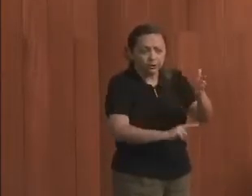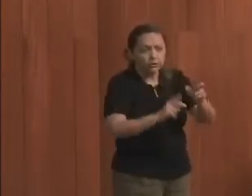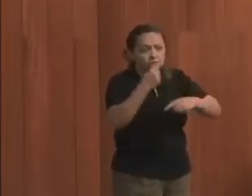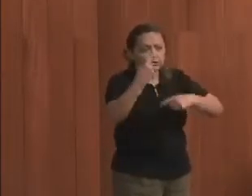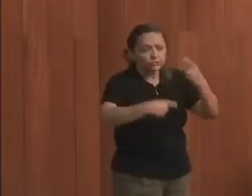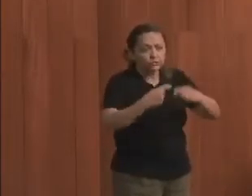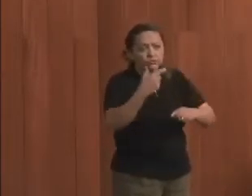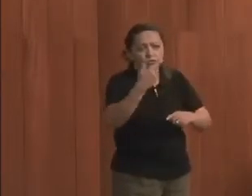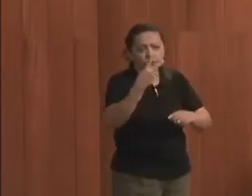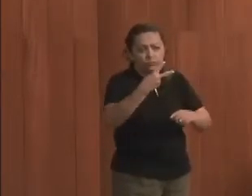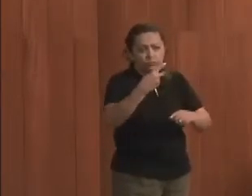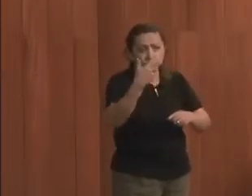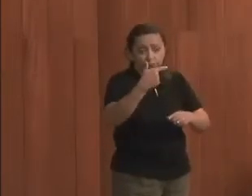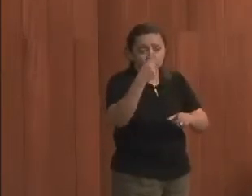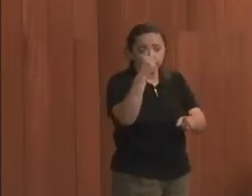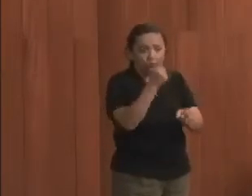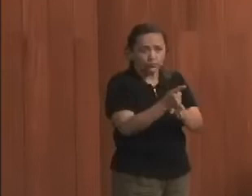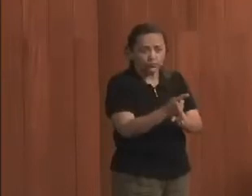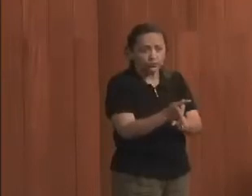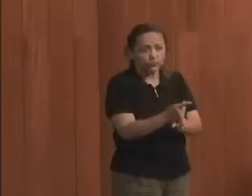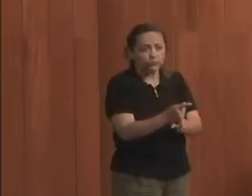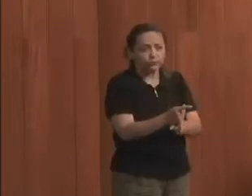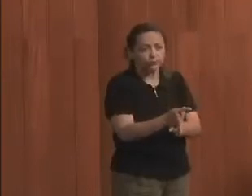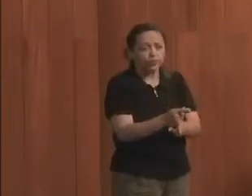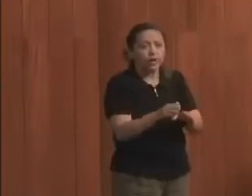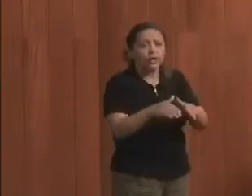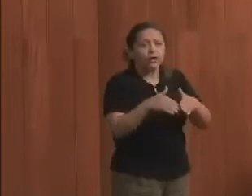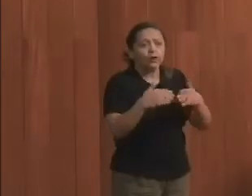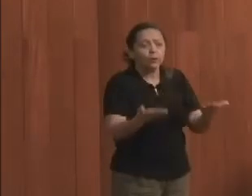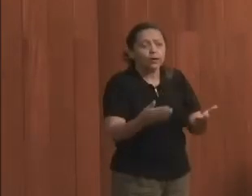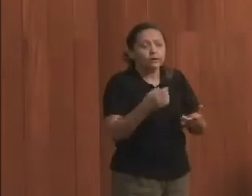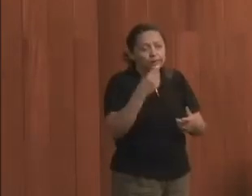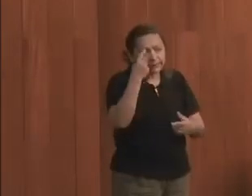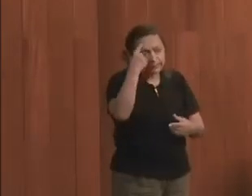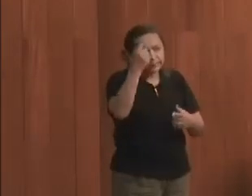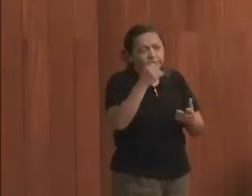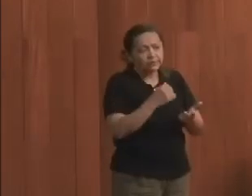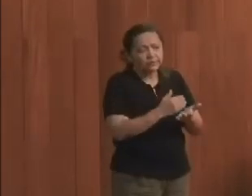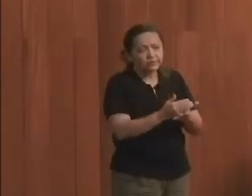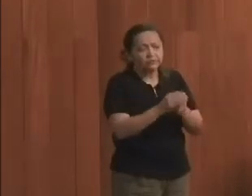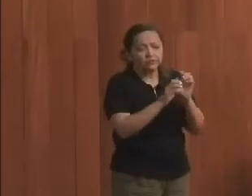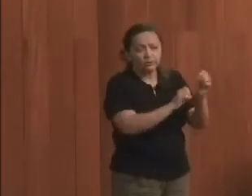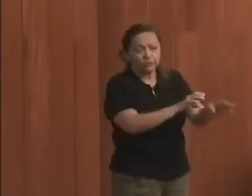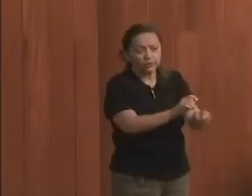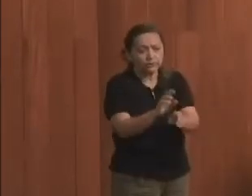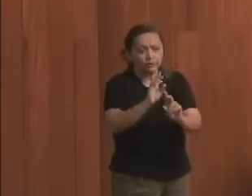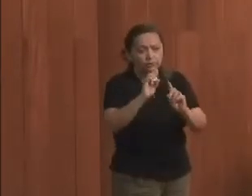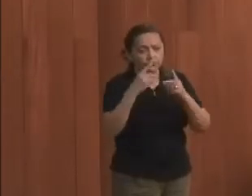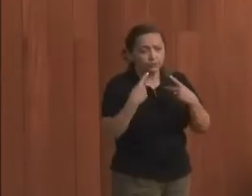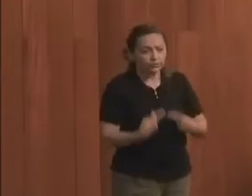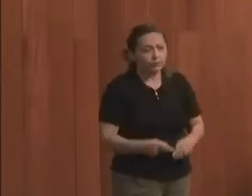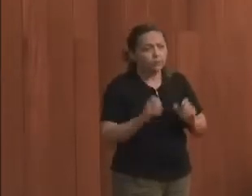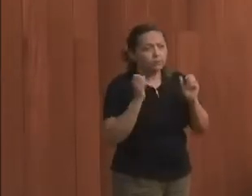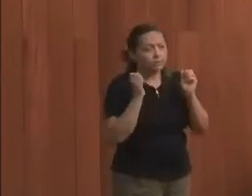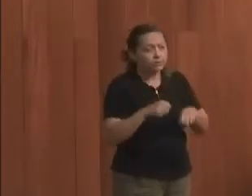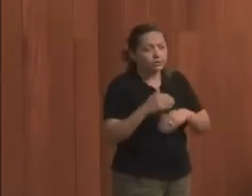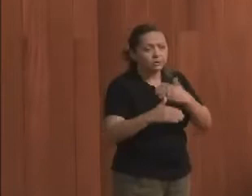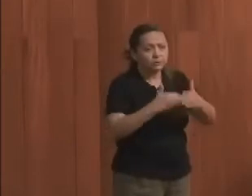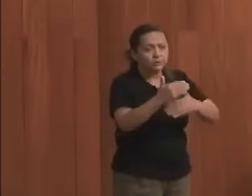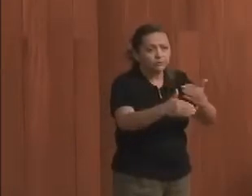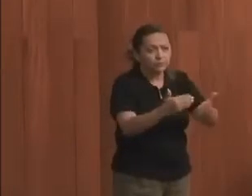discussões do segundo encontro, quais as iniciativas de educação e direitos humanos podem ser